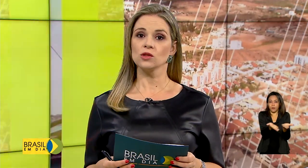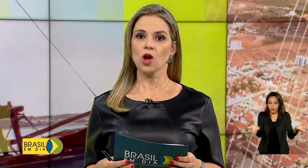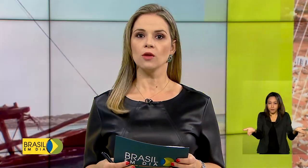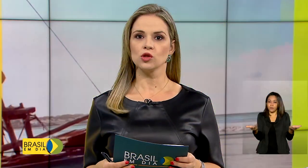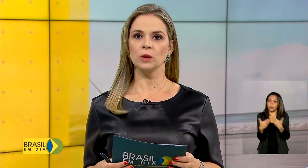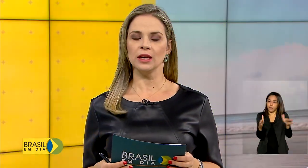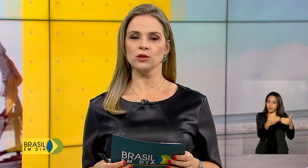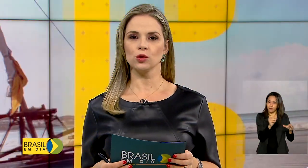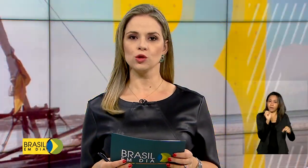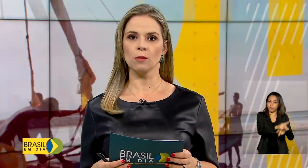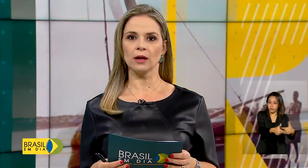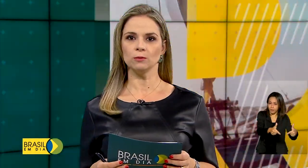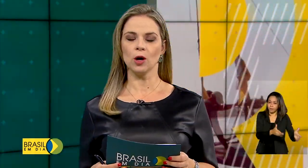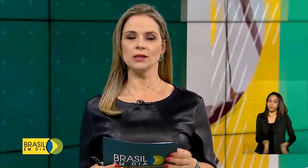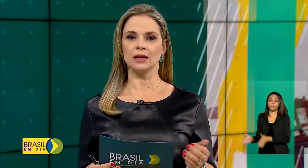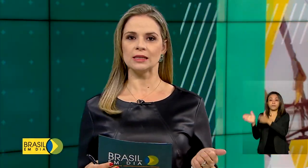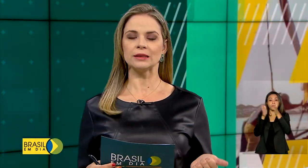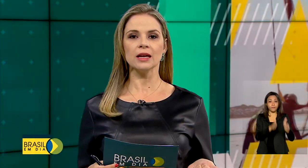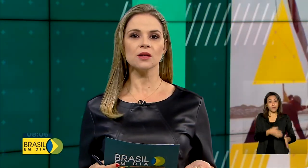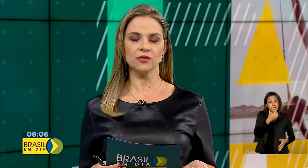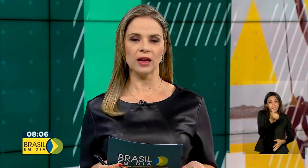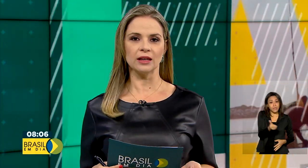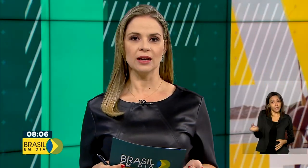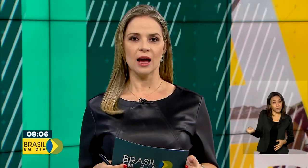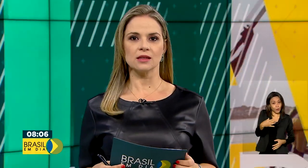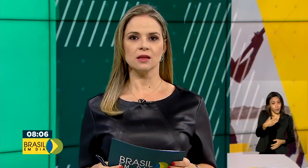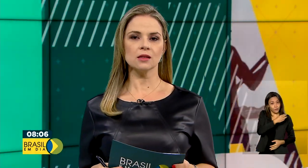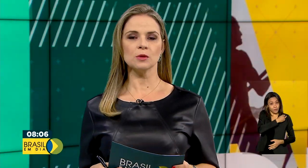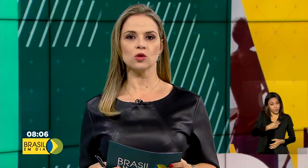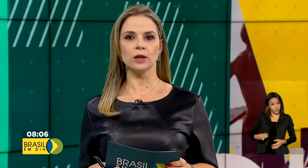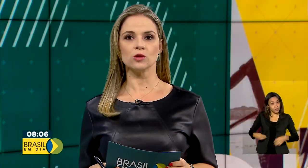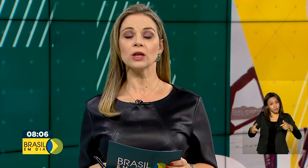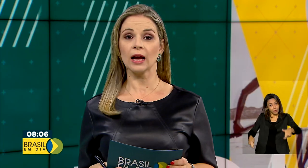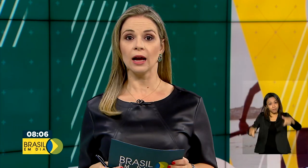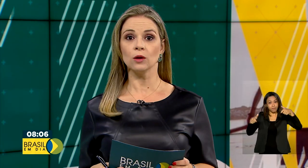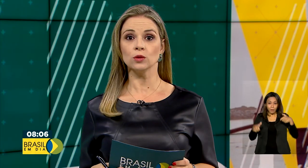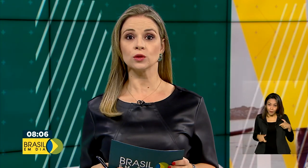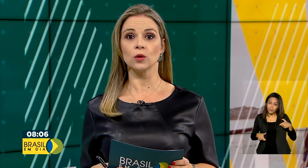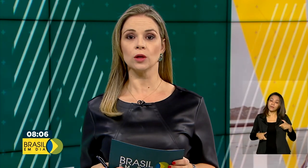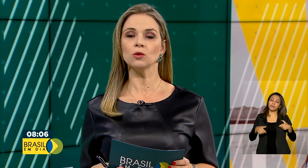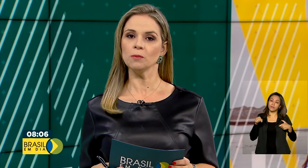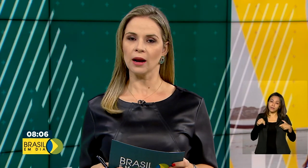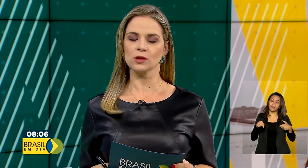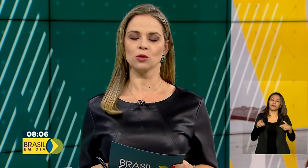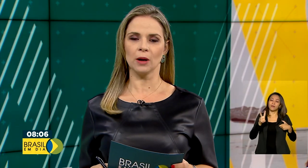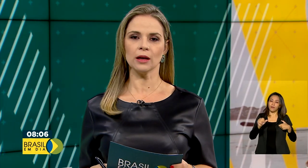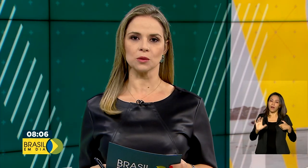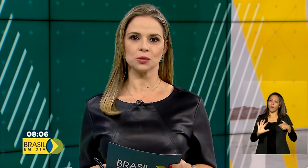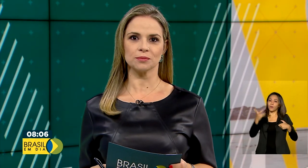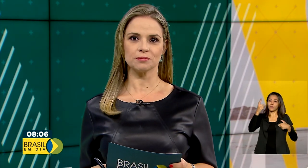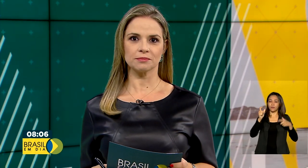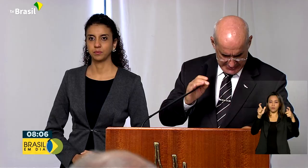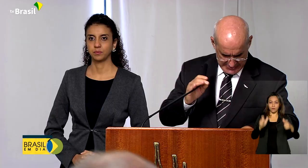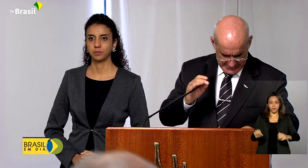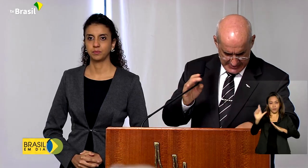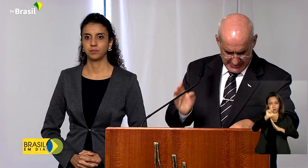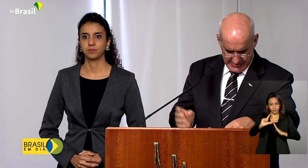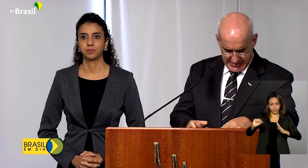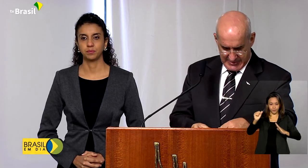Seis novos ministros tomaram posse nesta terça-feira. As transmissões de cargos foram no Palácio do Planalto.